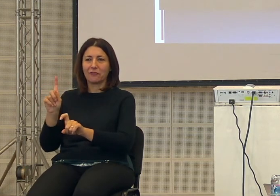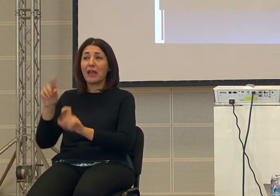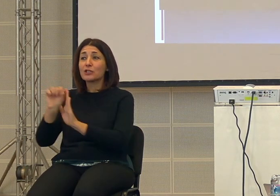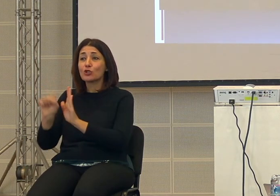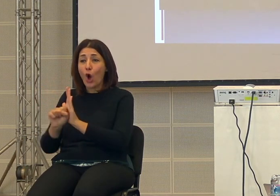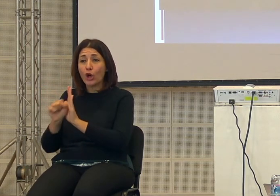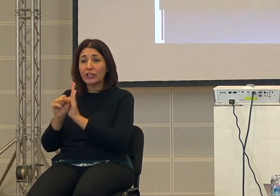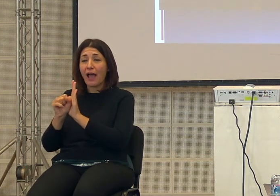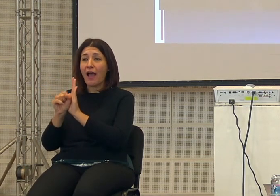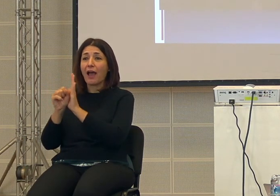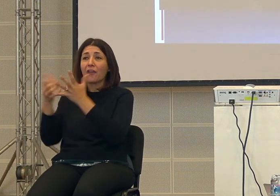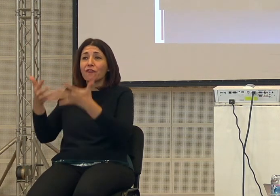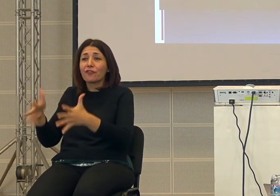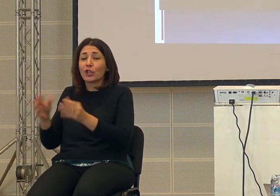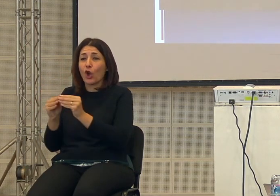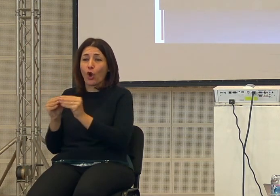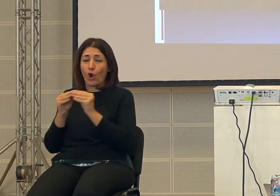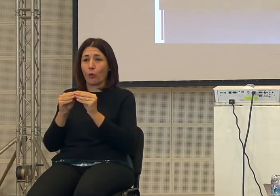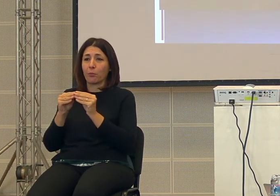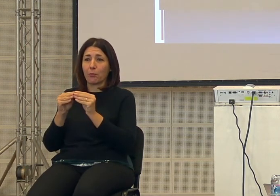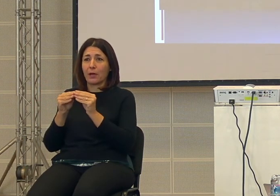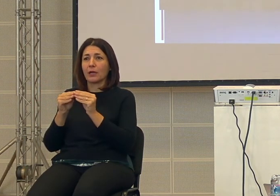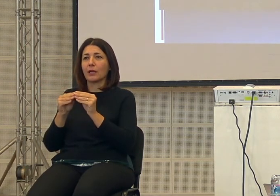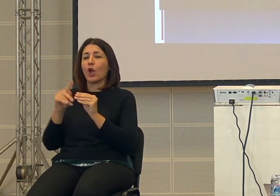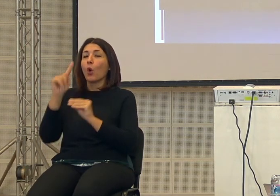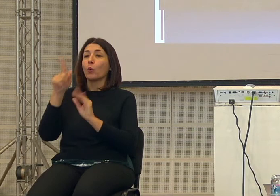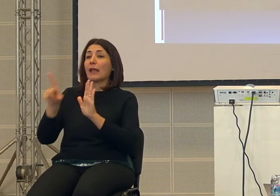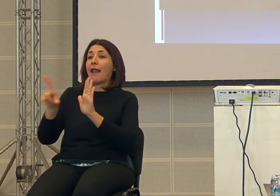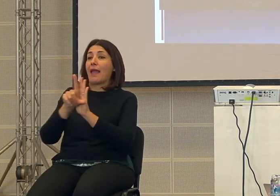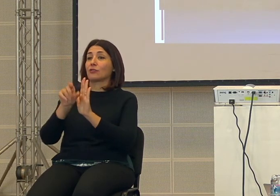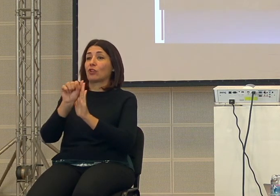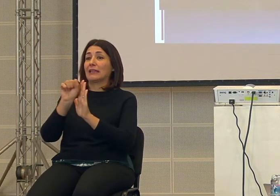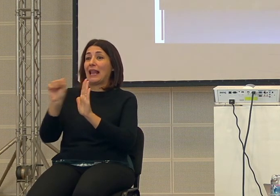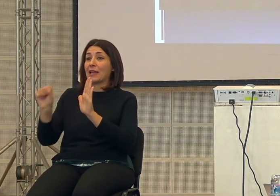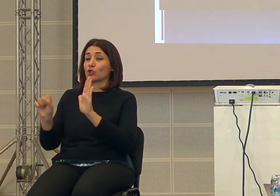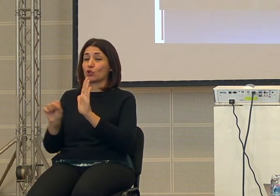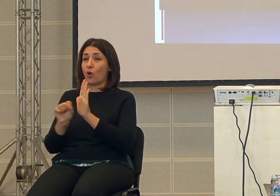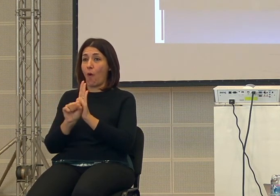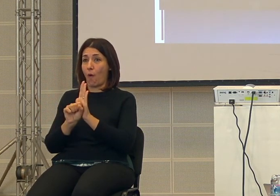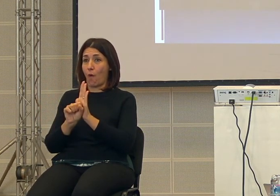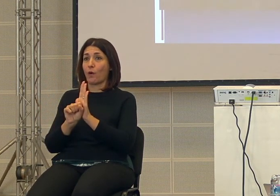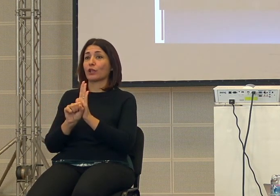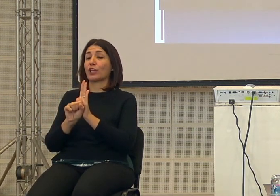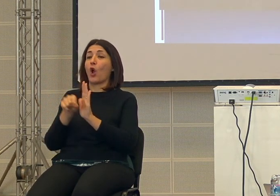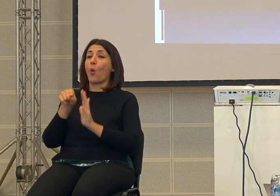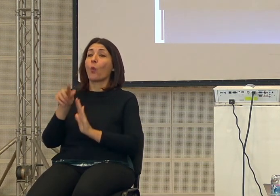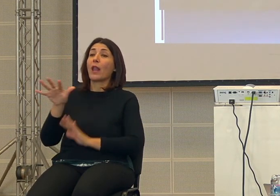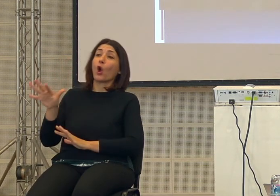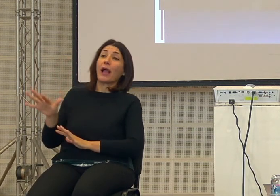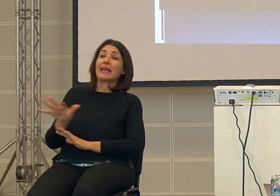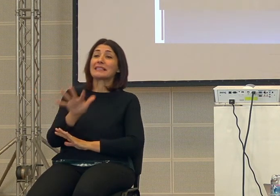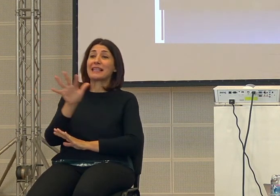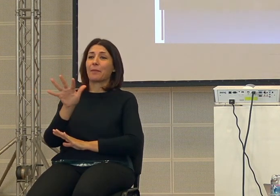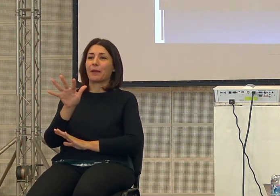a finire anche perché lui dice una delle leggi della storia proprio è che quello che sembra ovvio ai